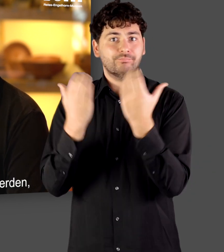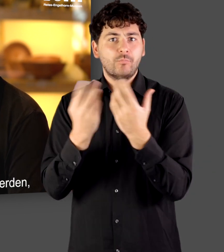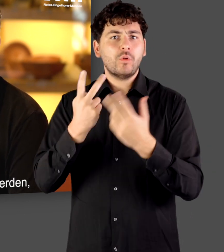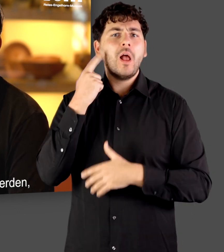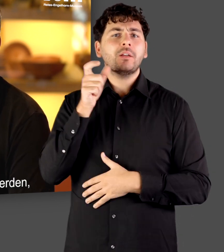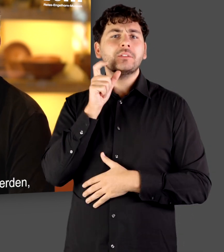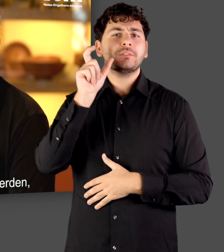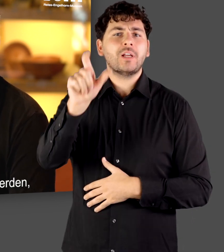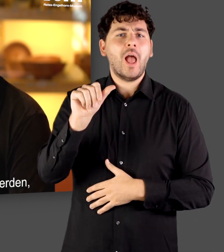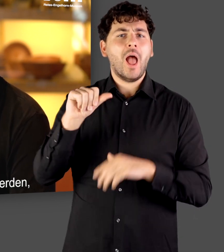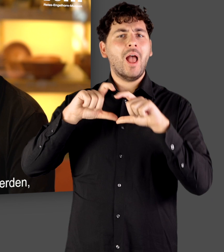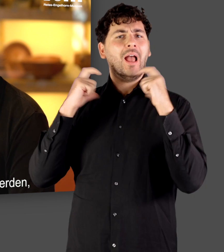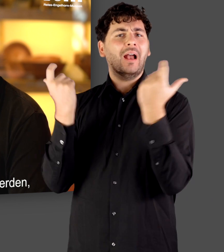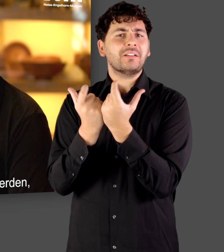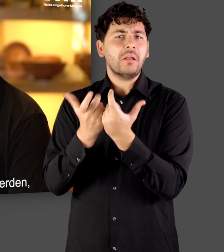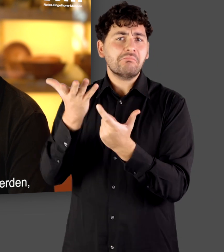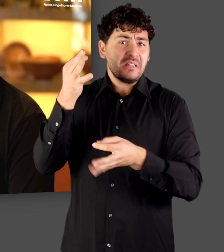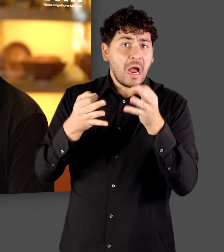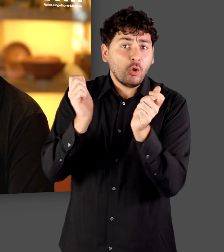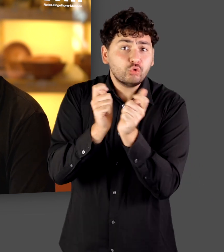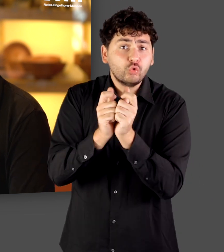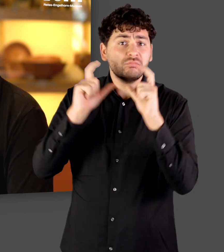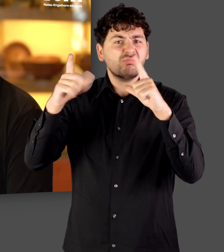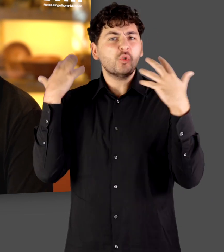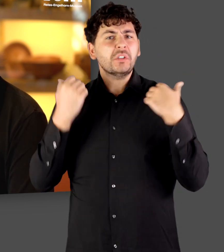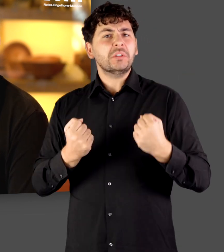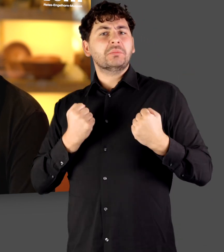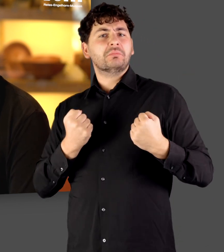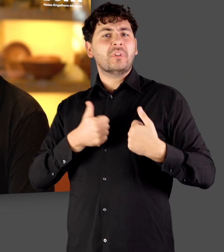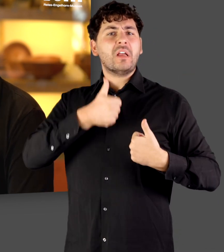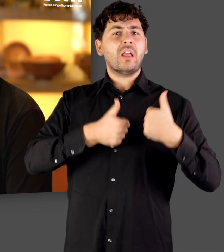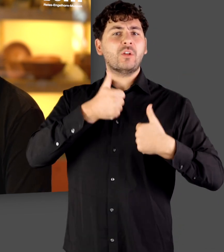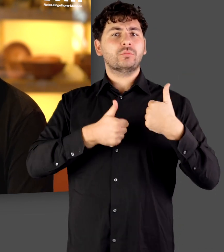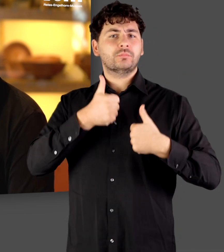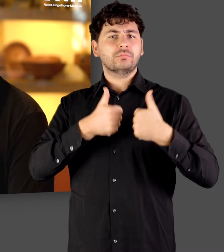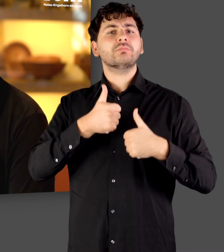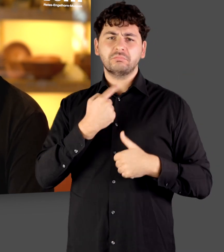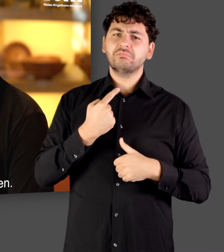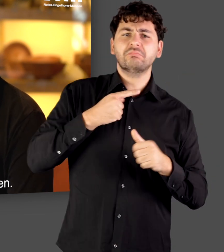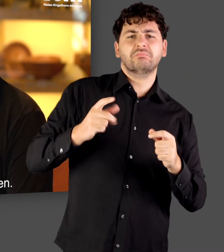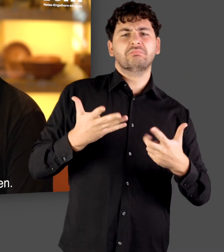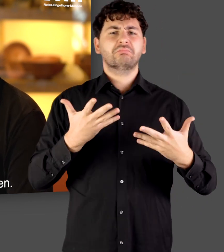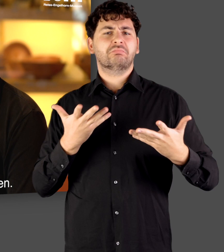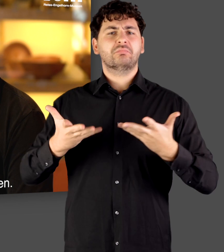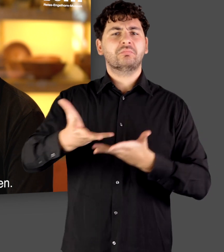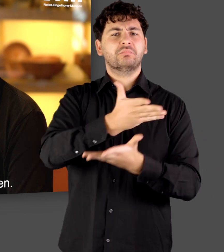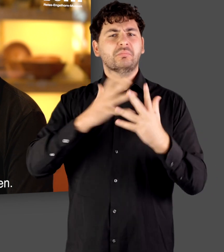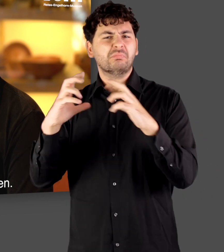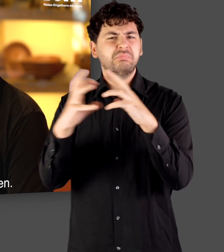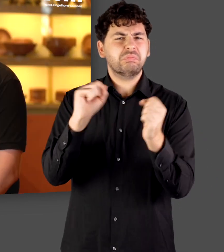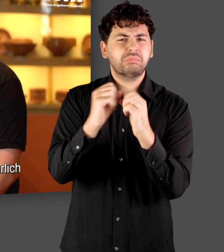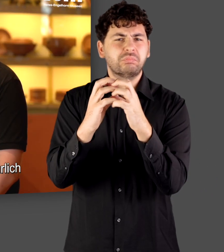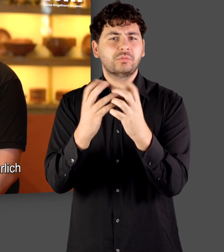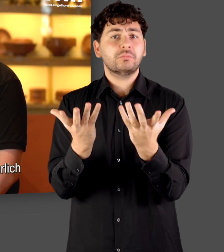Amphitheater, die dann auch oft Arenen genannt werden, in denen Theaterstücke, aber auch Gladiatorenkämpfe und dergleichen aufgeführt werden